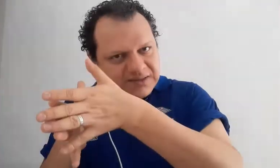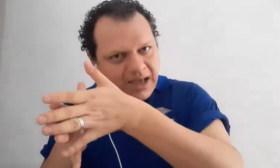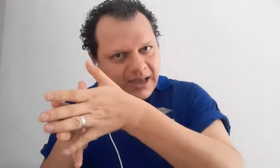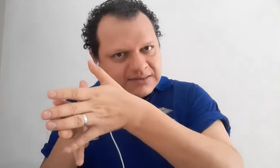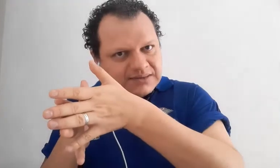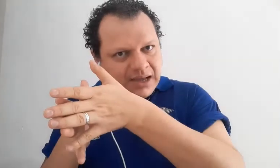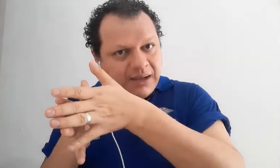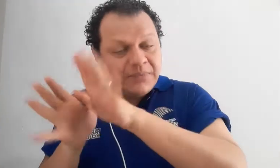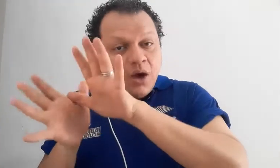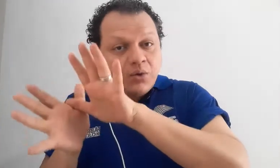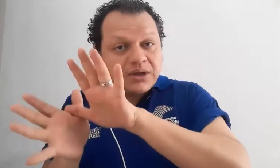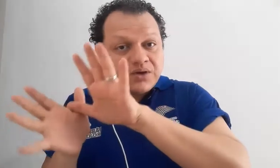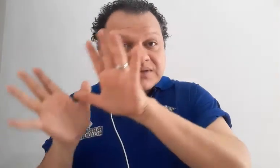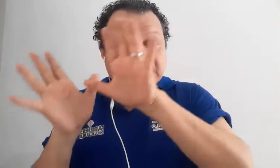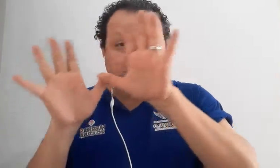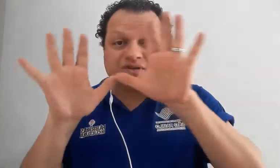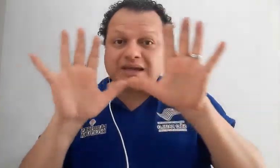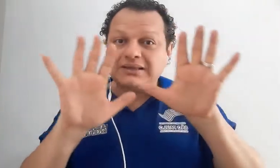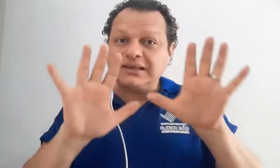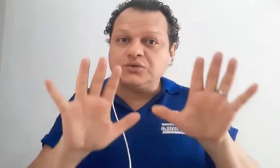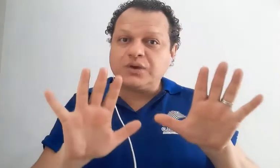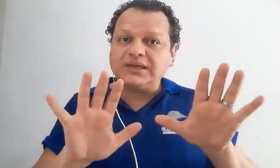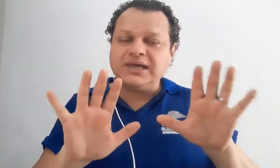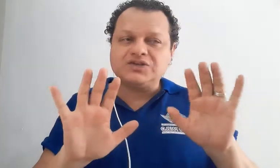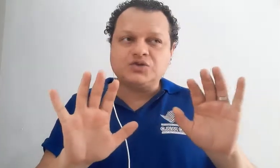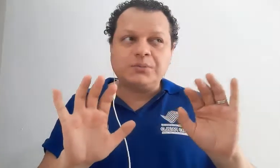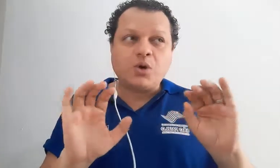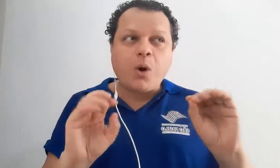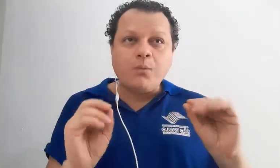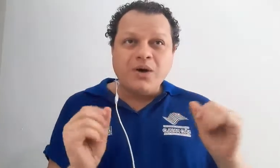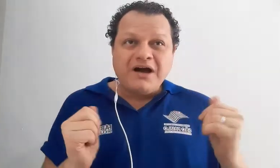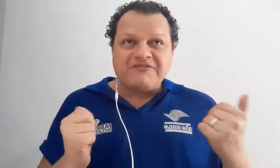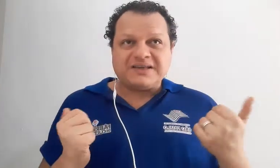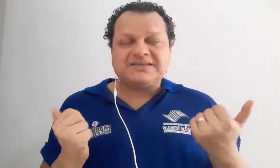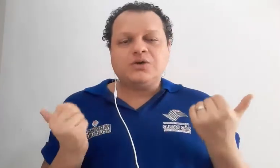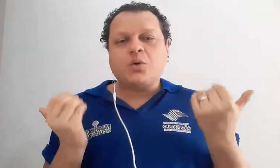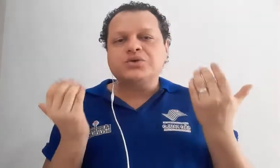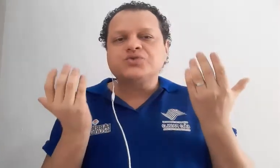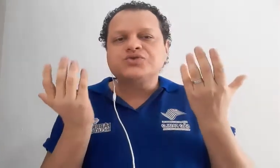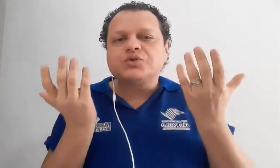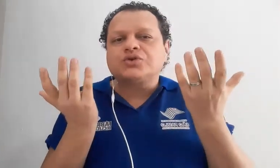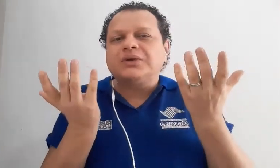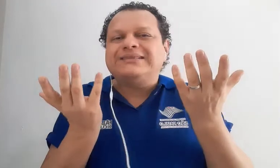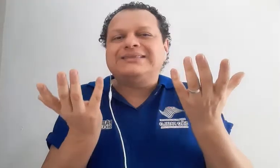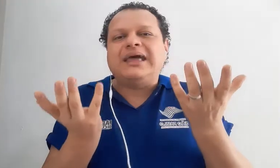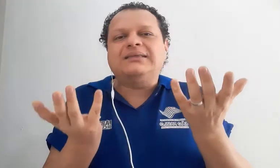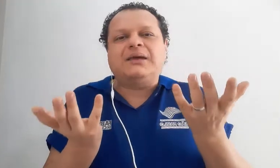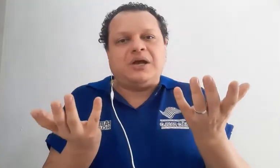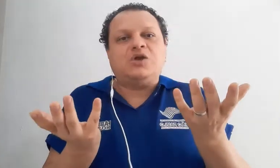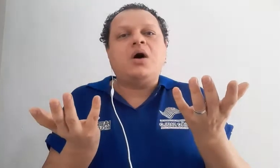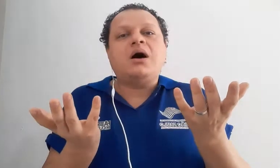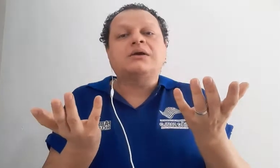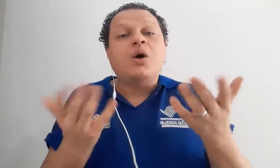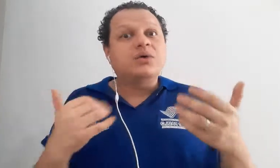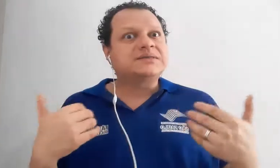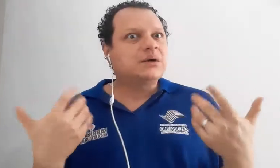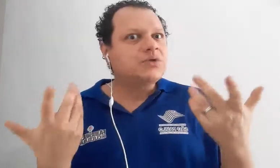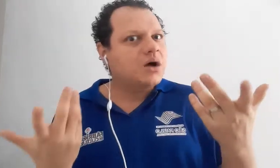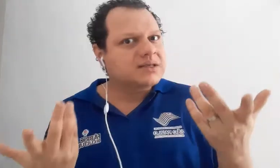sinais, tá? O que nós estamos tratando aqui é sobre como fazer com que o surdo entenda melhor o que são notas